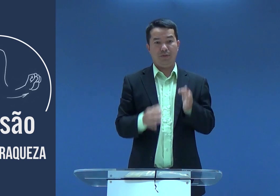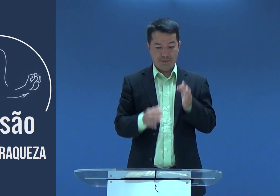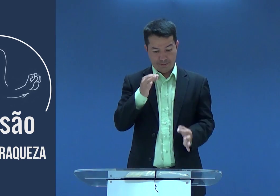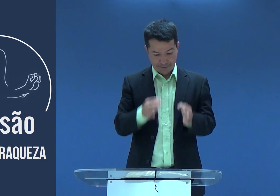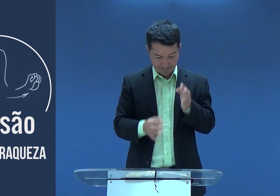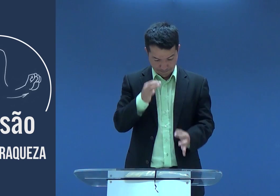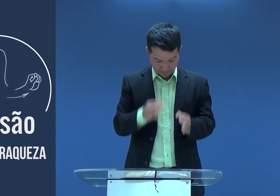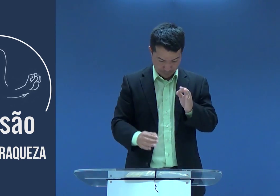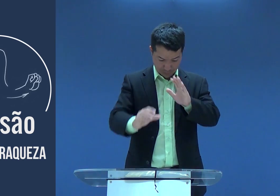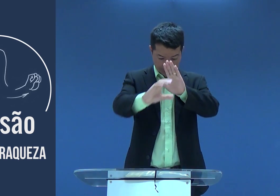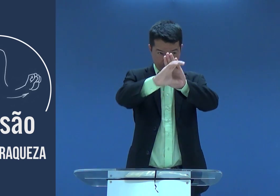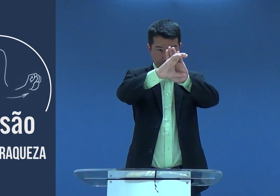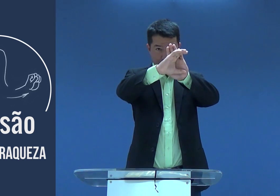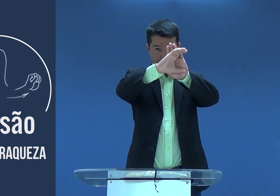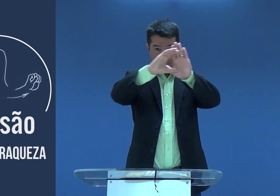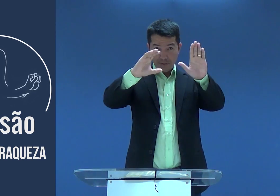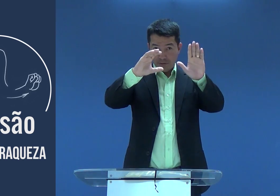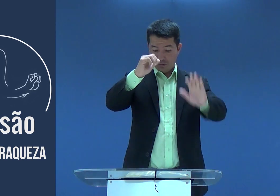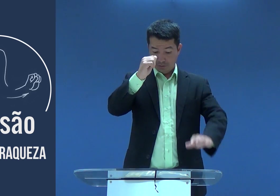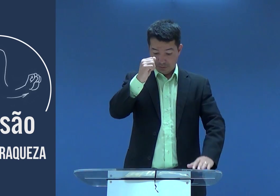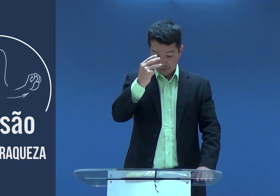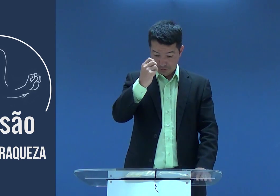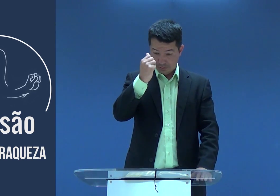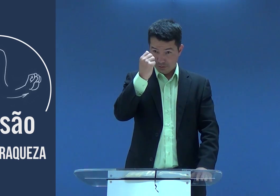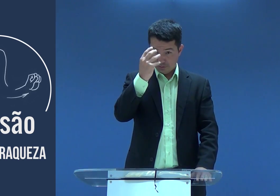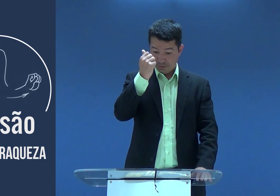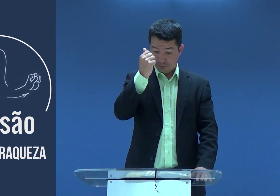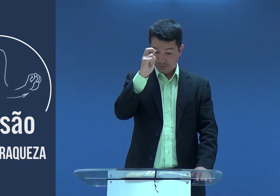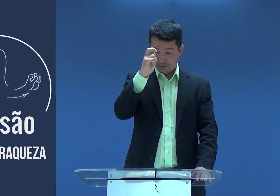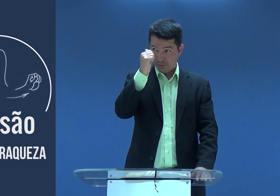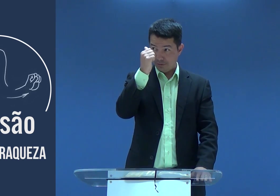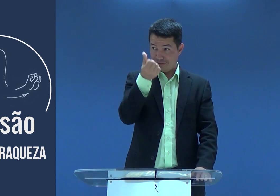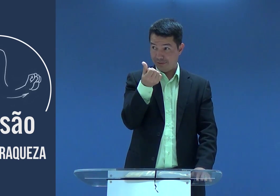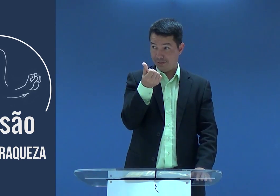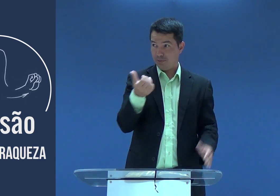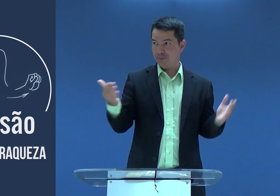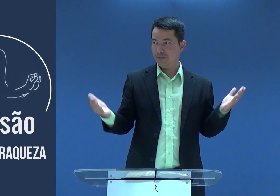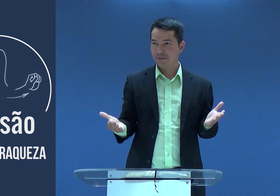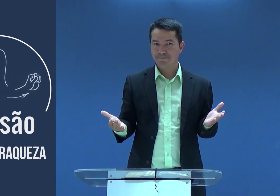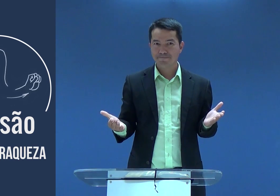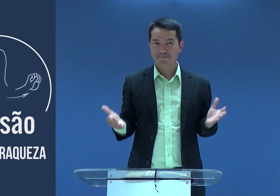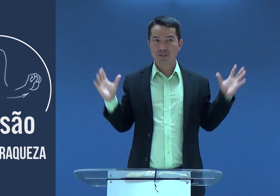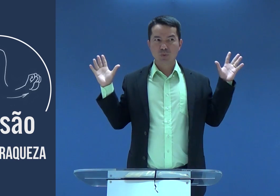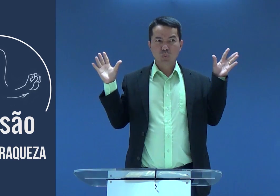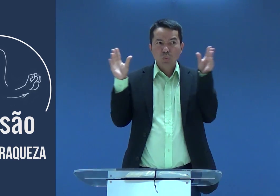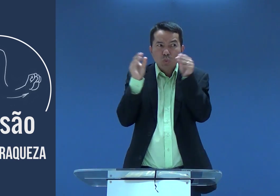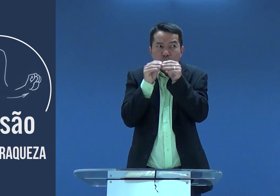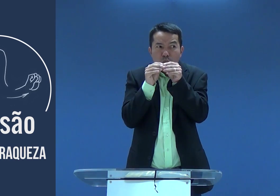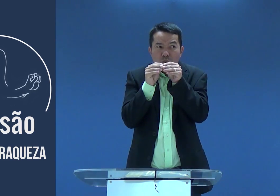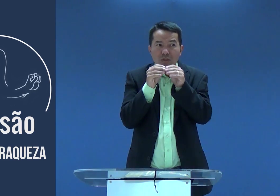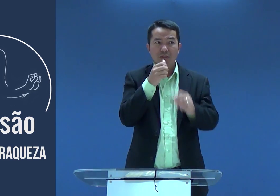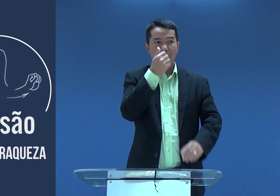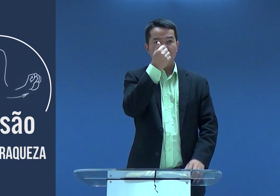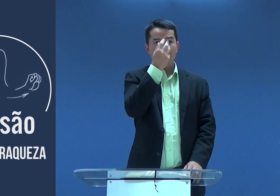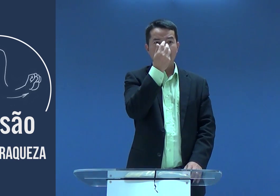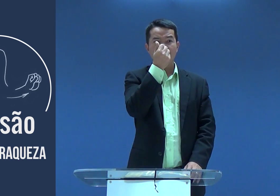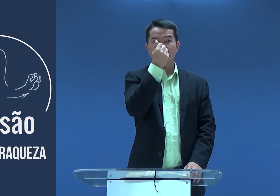Nós estamos estudando lá o livro de Juízes, capítulo 13, e alguns versículos ali,